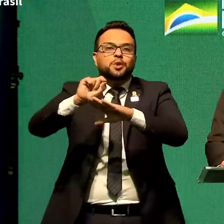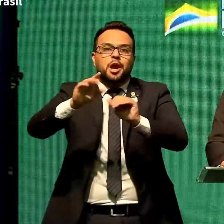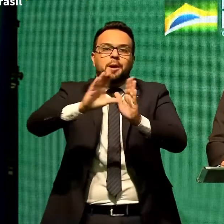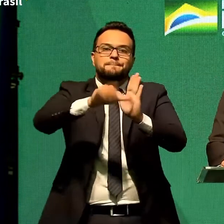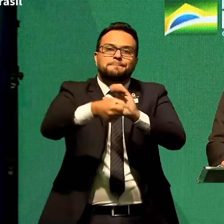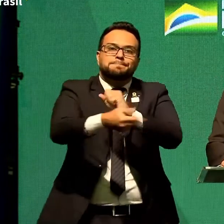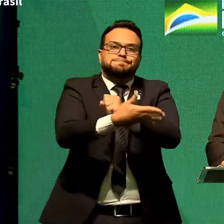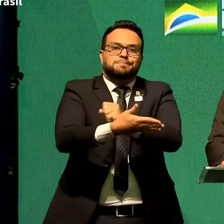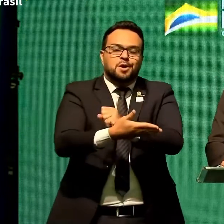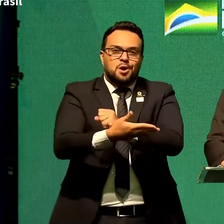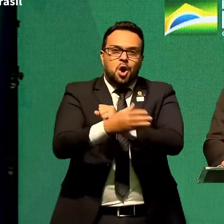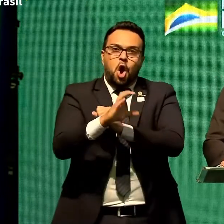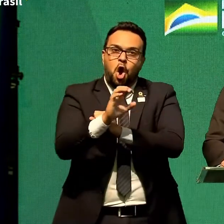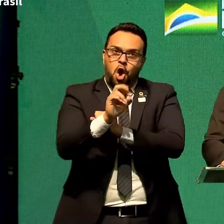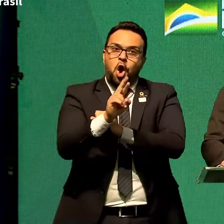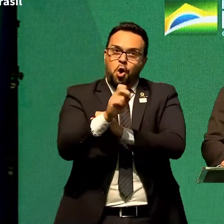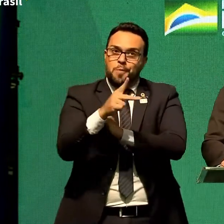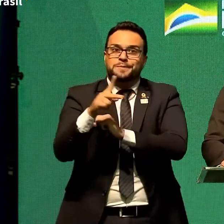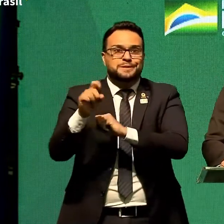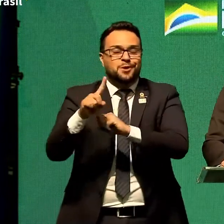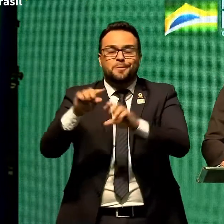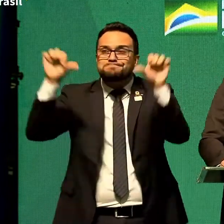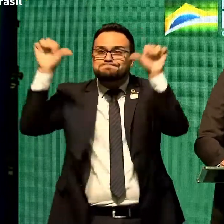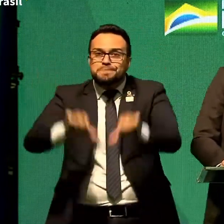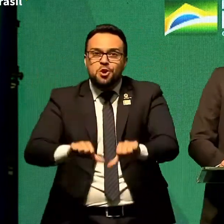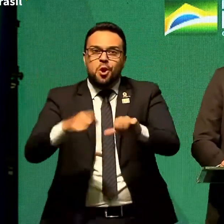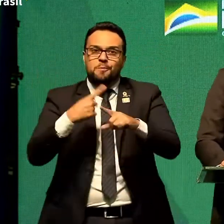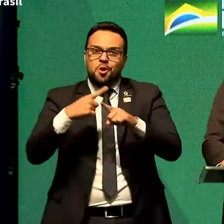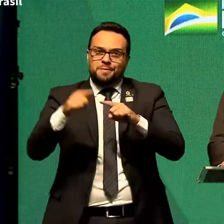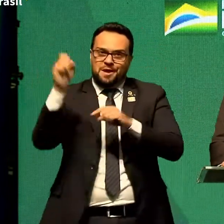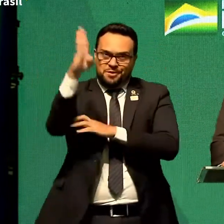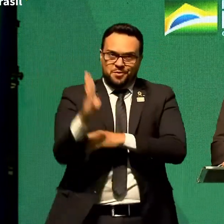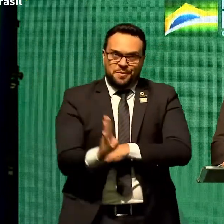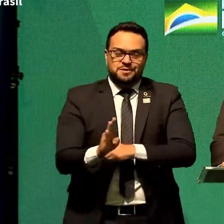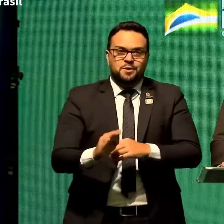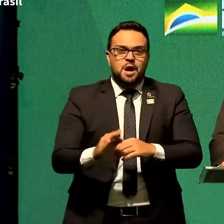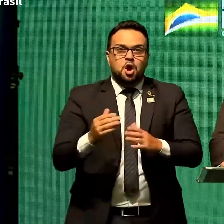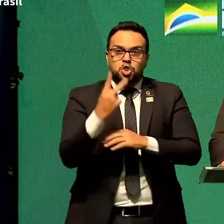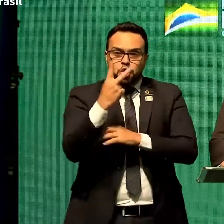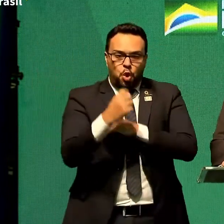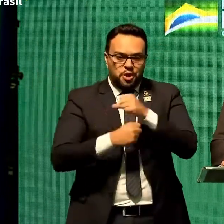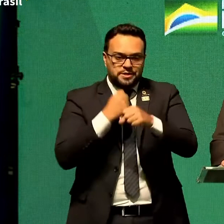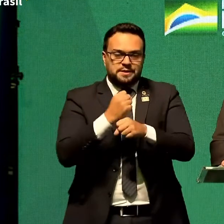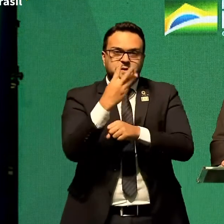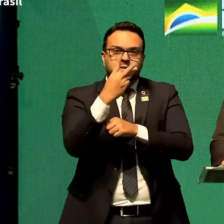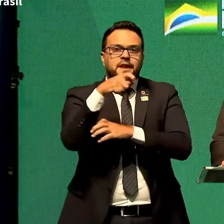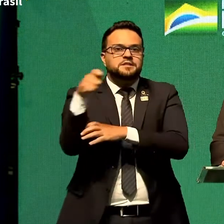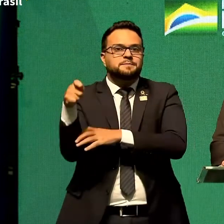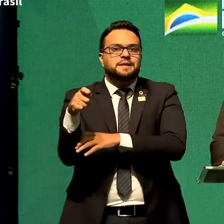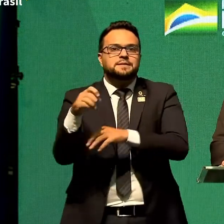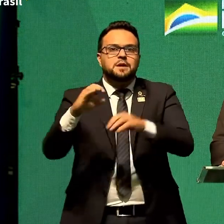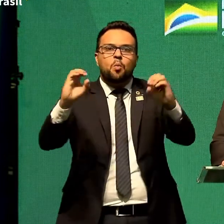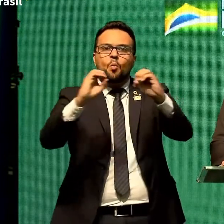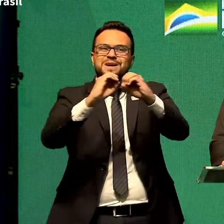corrupção. Estamos há dois anos e três meses sem corrupção. É obrigação nossa.